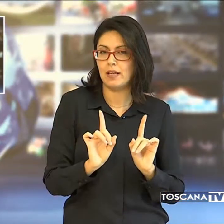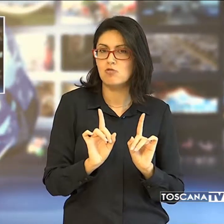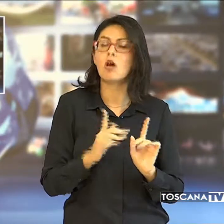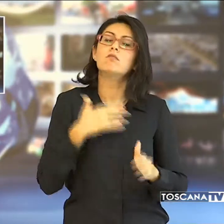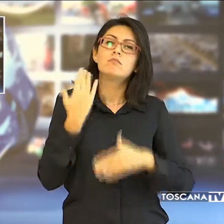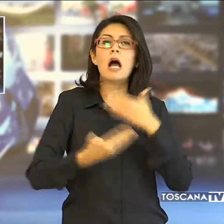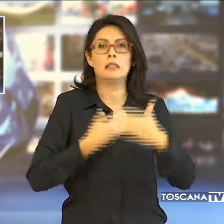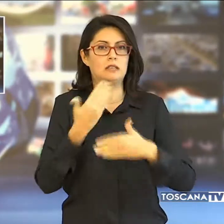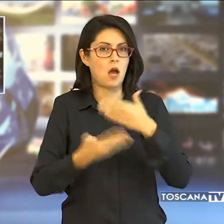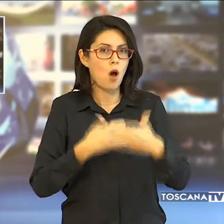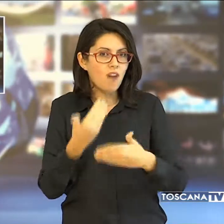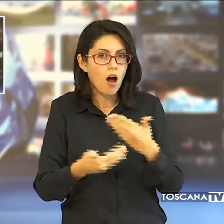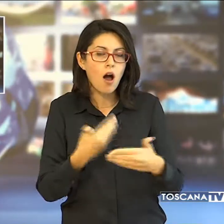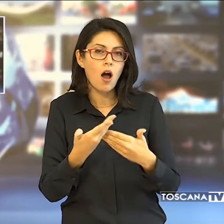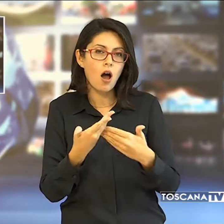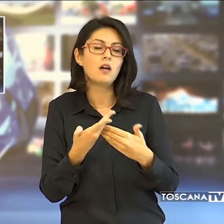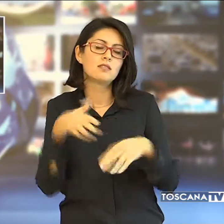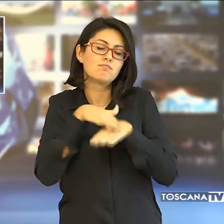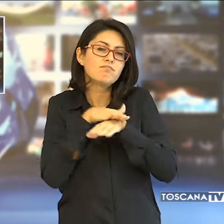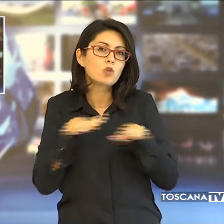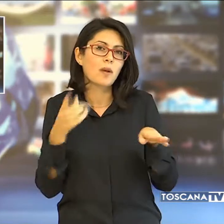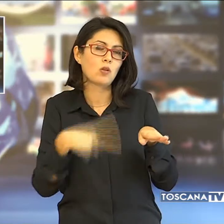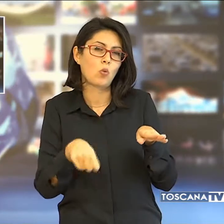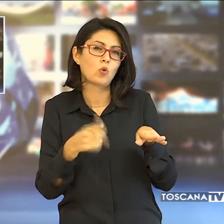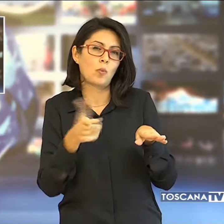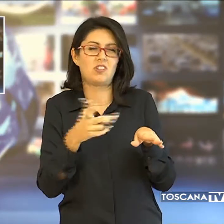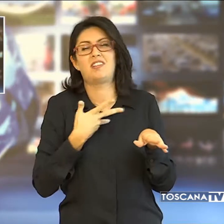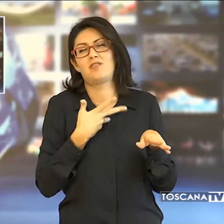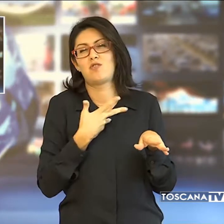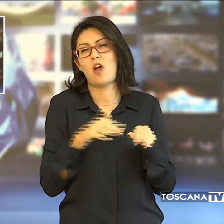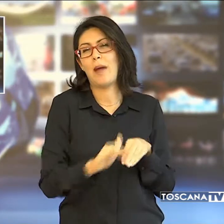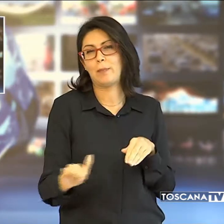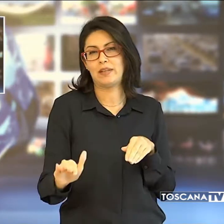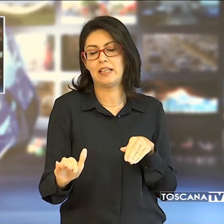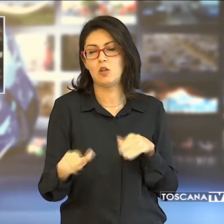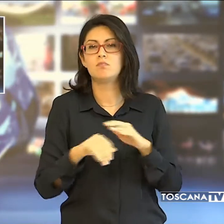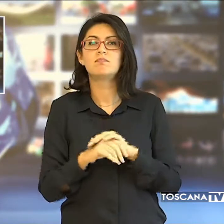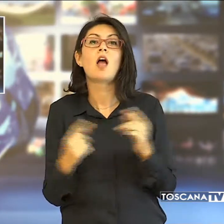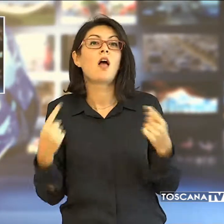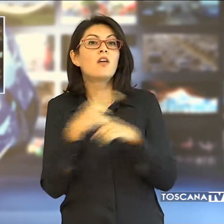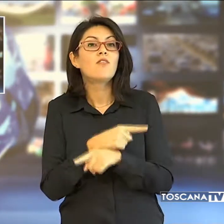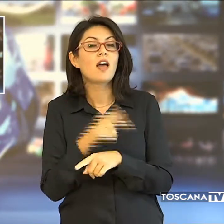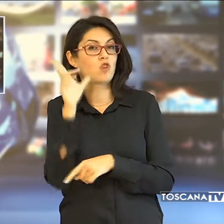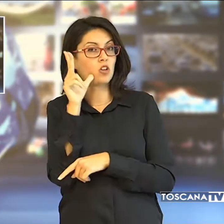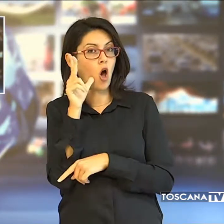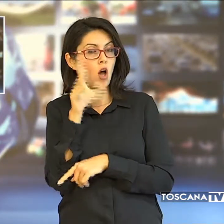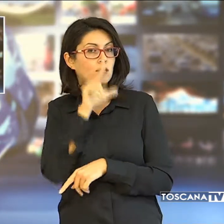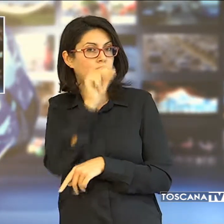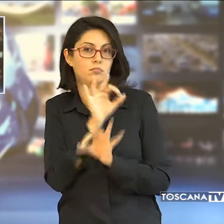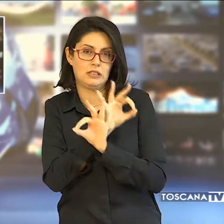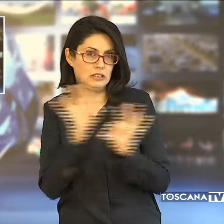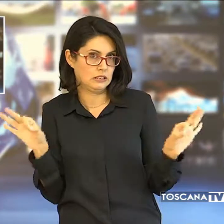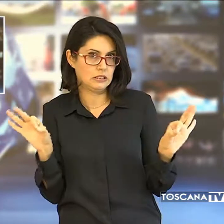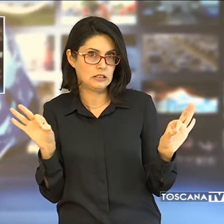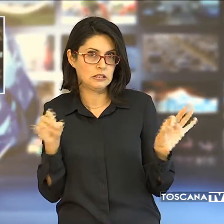andiamo avanti, lo facciamo soprattutto per i bambini. Nessuna dichiarazione invece della donna si trova